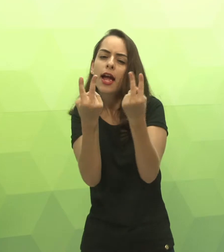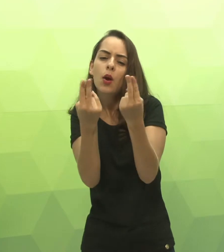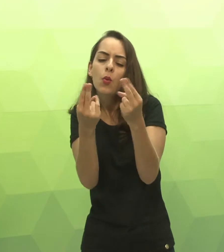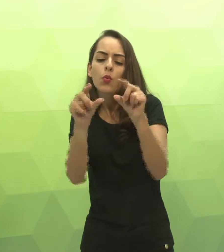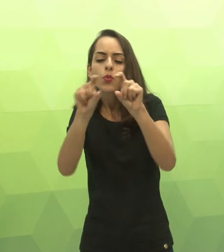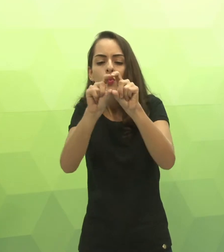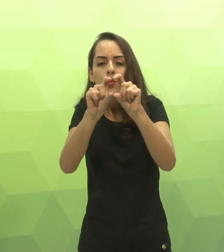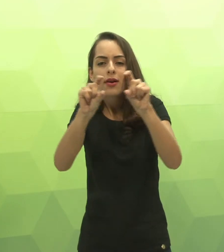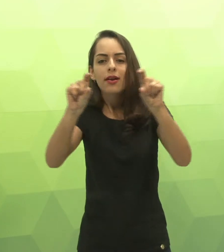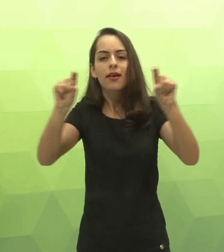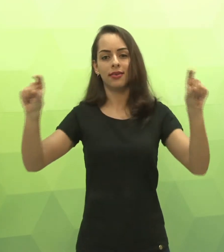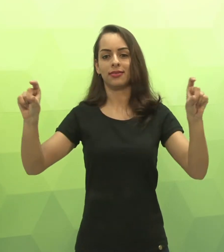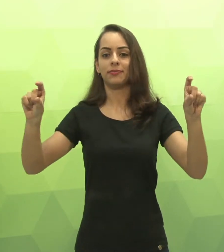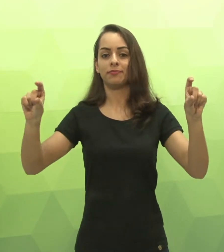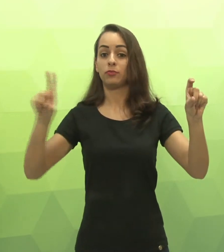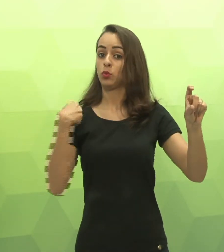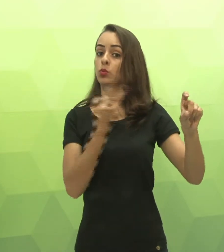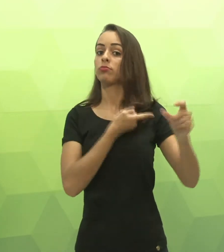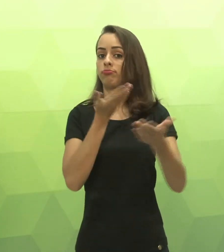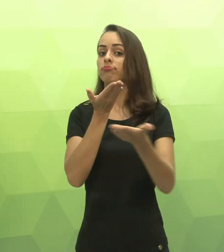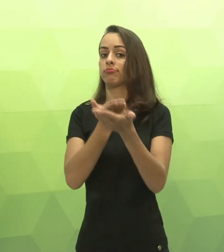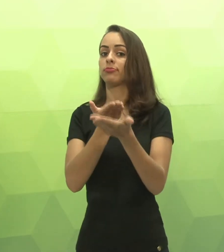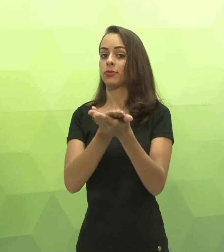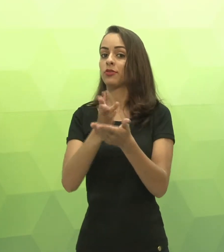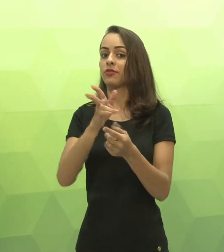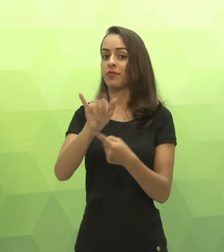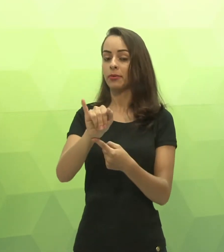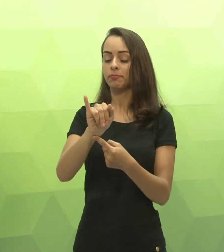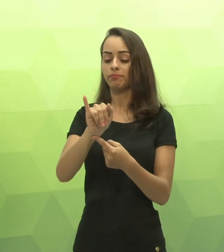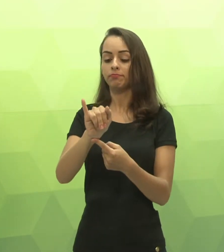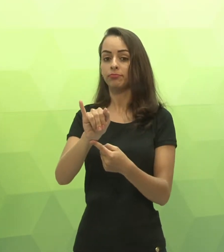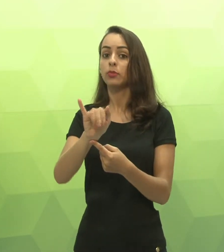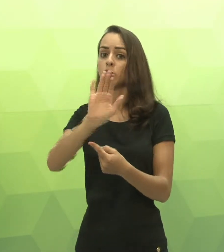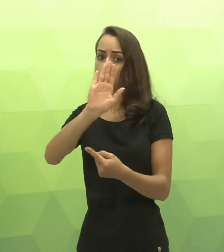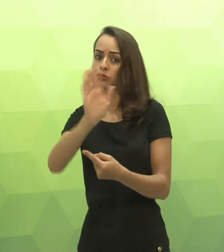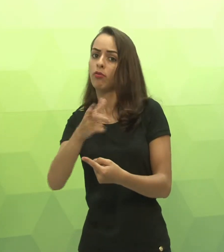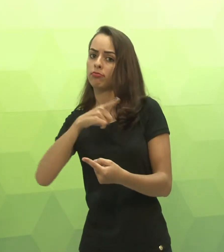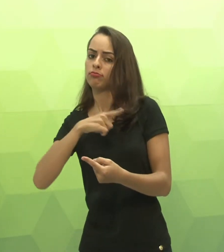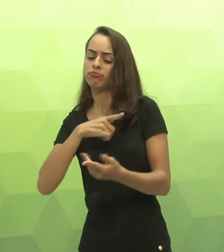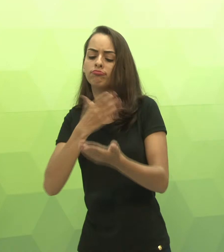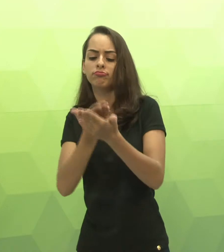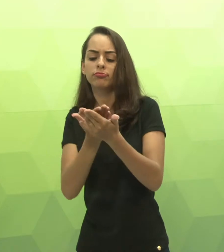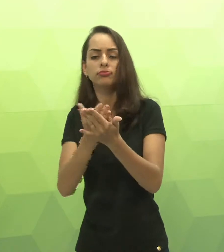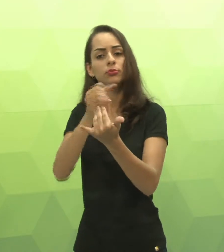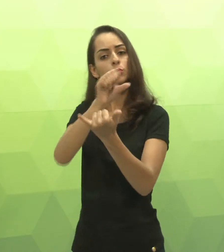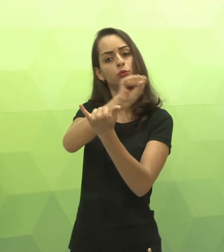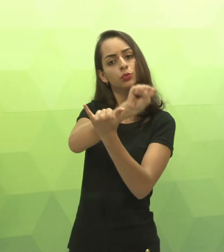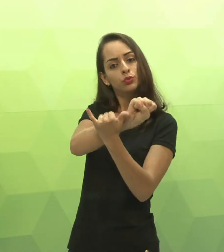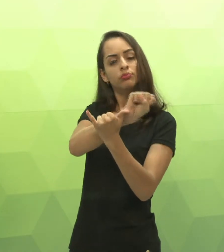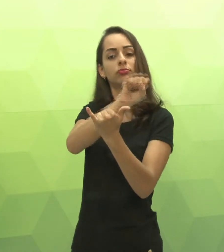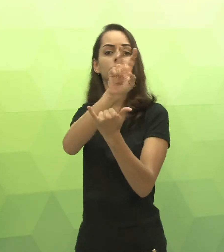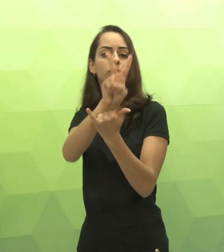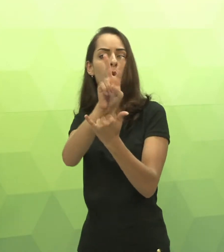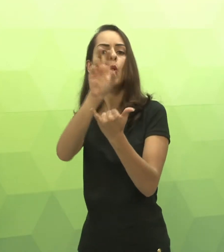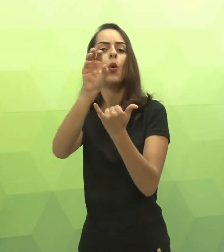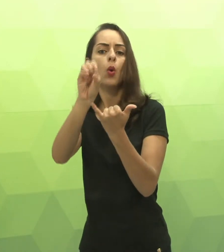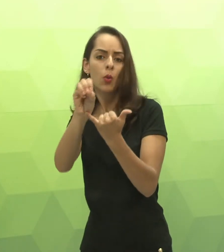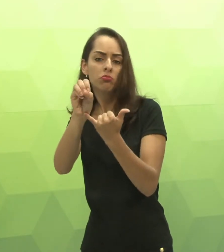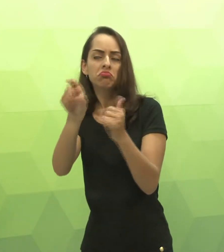Sentença é o mesmo que frase, tem o mesmo sentido. Nós iremos estudar a estrutura sujeito, verbo, objeto, que é a básica,